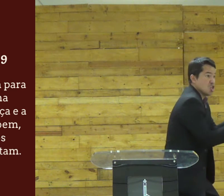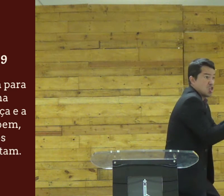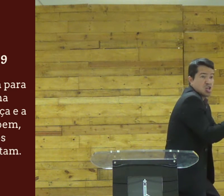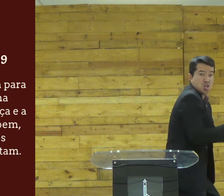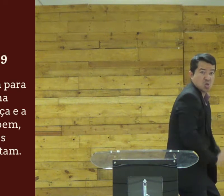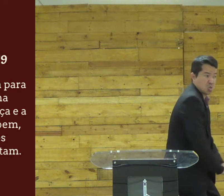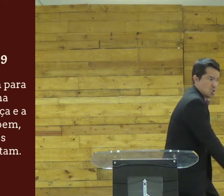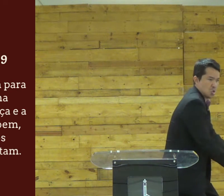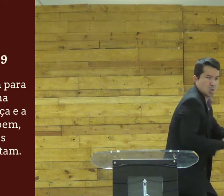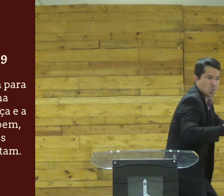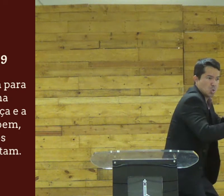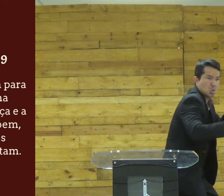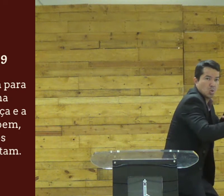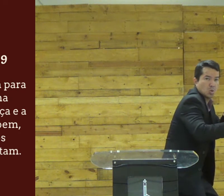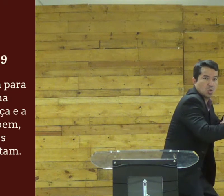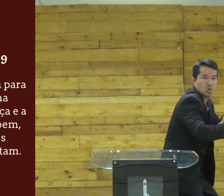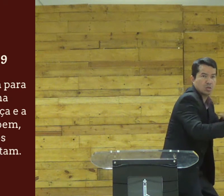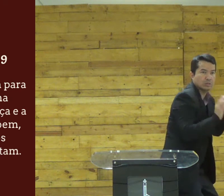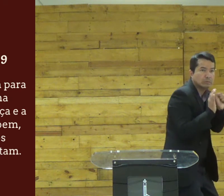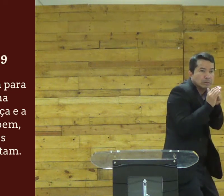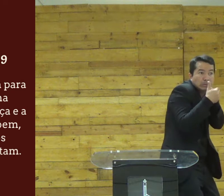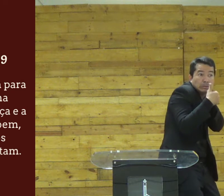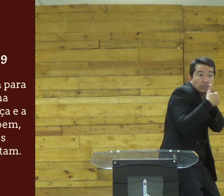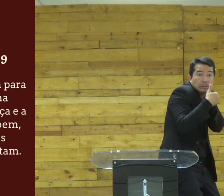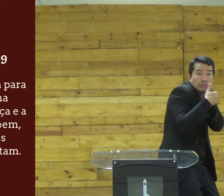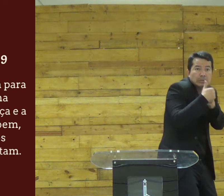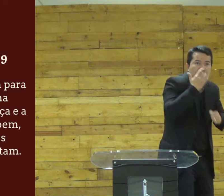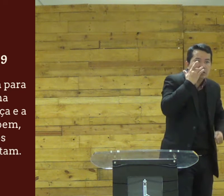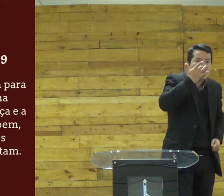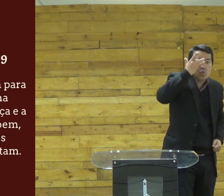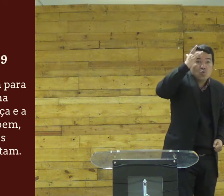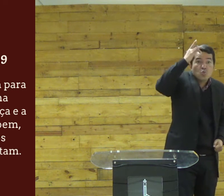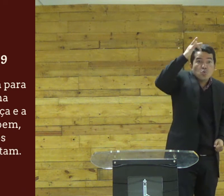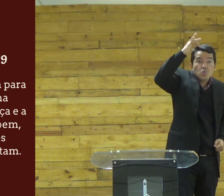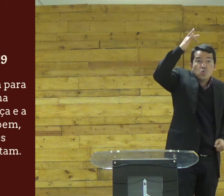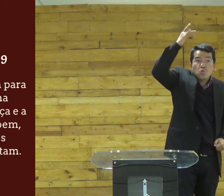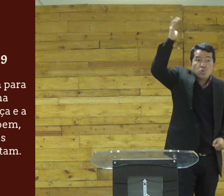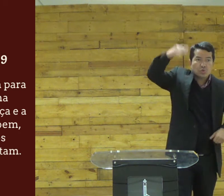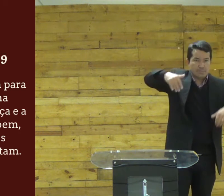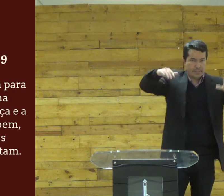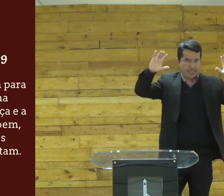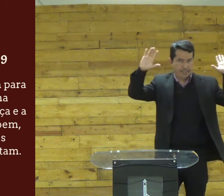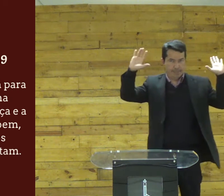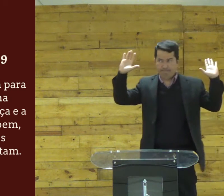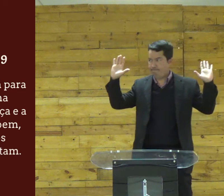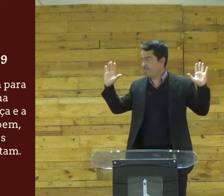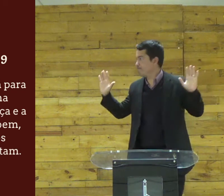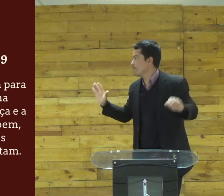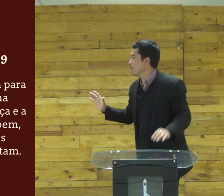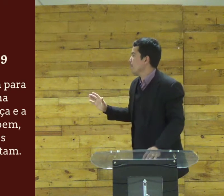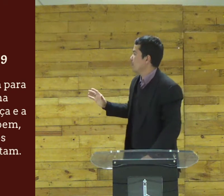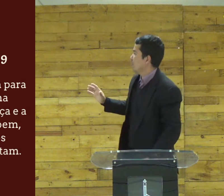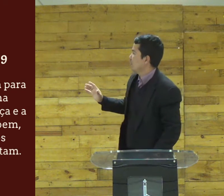e esconde né porque né se alguém bateu o olho ali já era né são coisas caras coisas valiosas que você tem